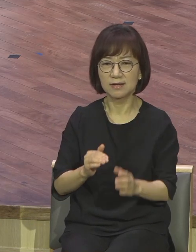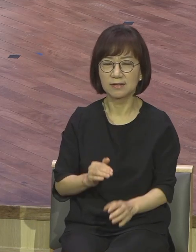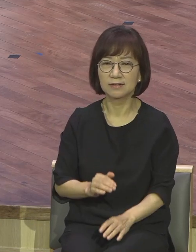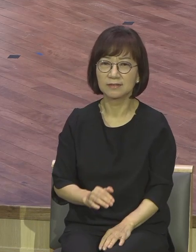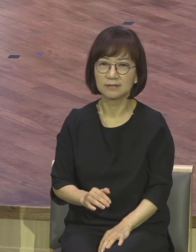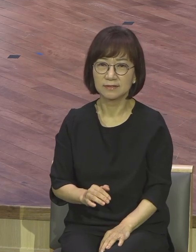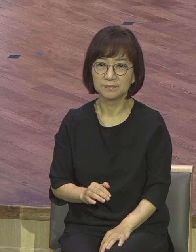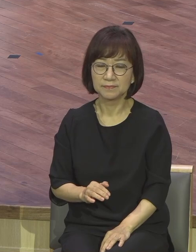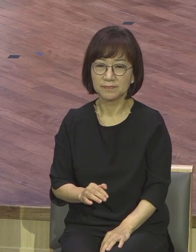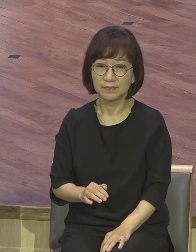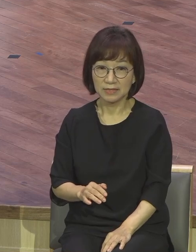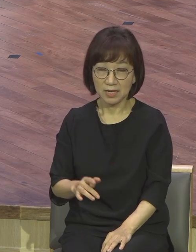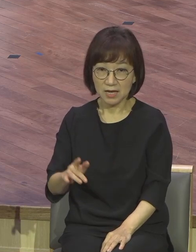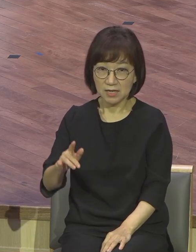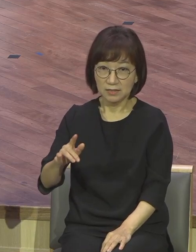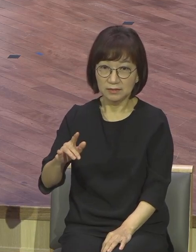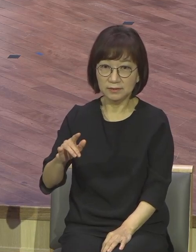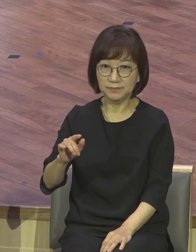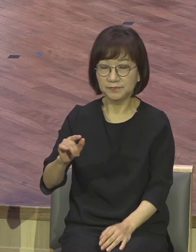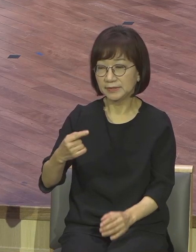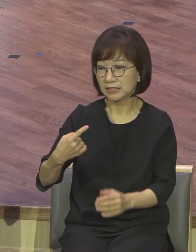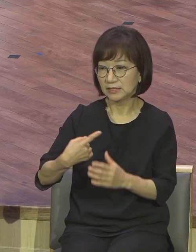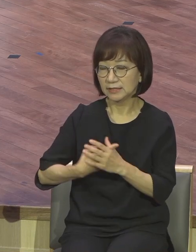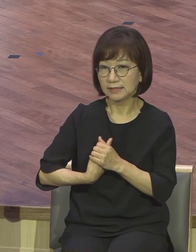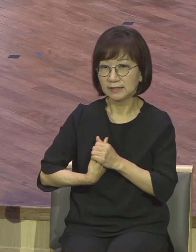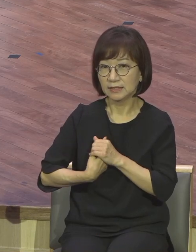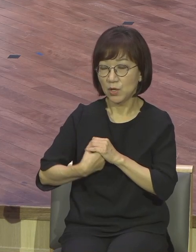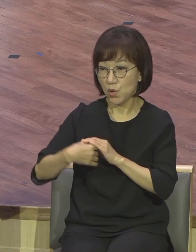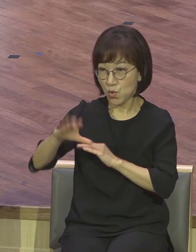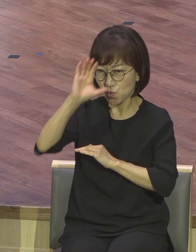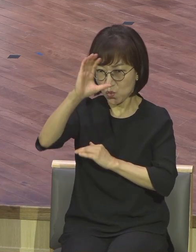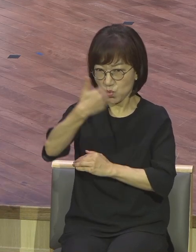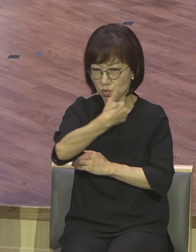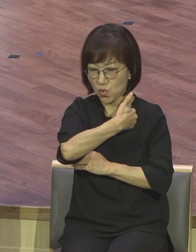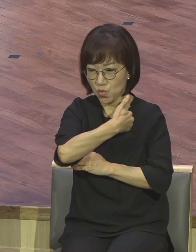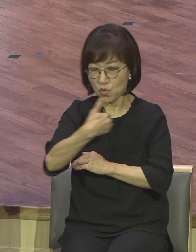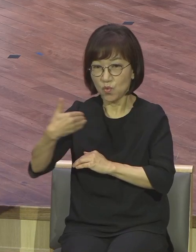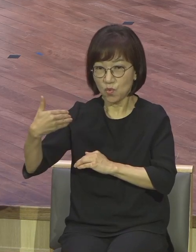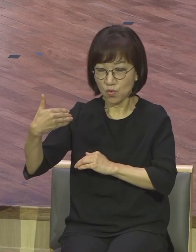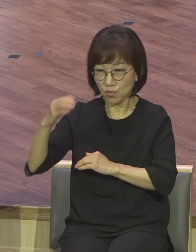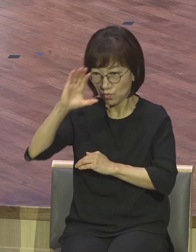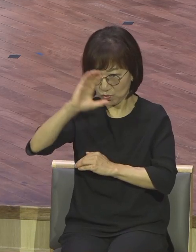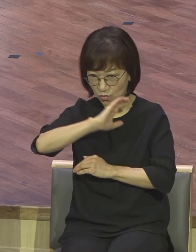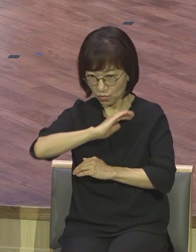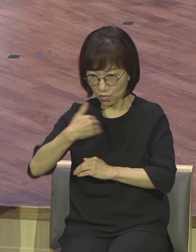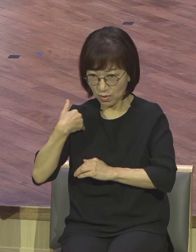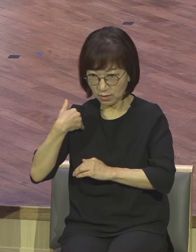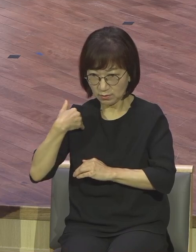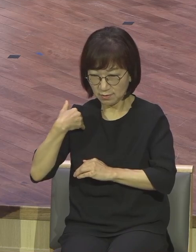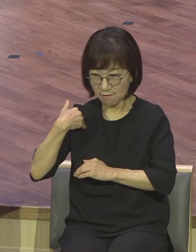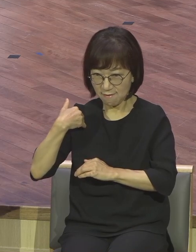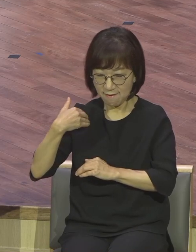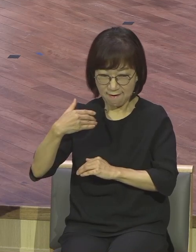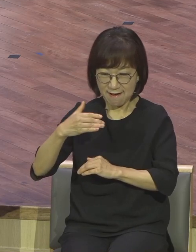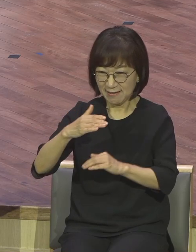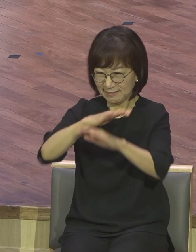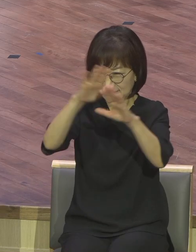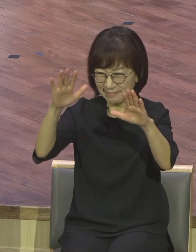천만이 저 기화장에 있는 저 교황청 기화장에 있는 저 기화장이 다 사단막이랄 할지라도 나는